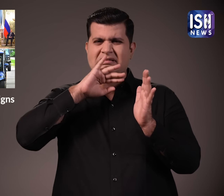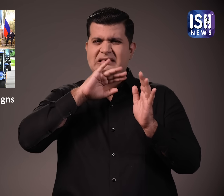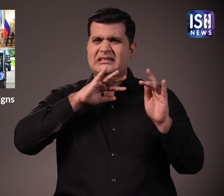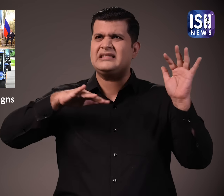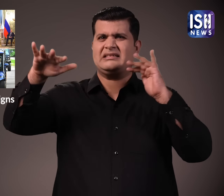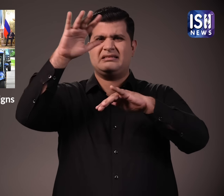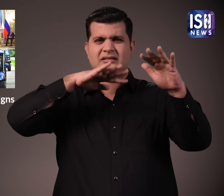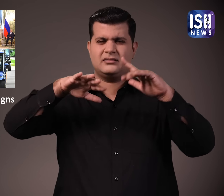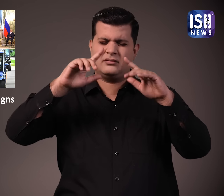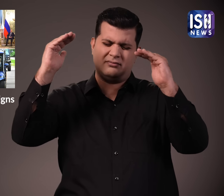अन्य विकल्प तलाशेंगे